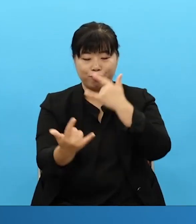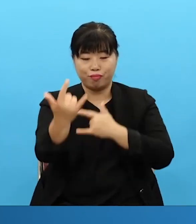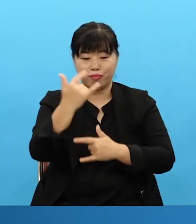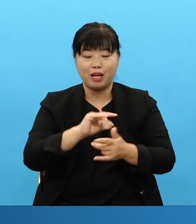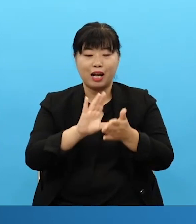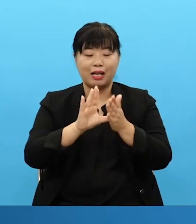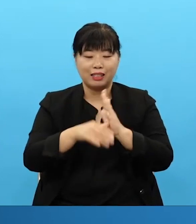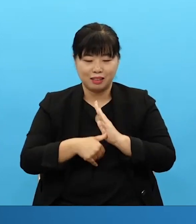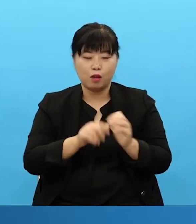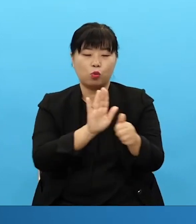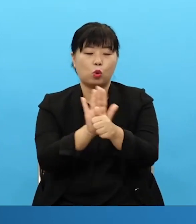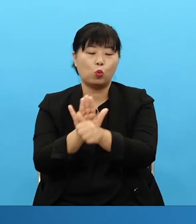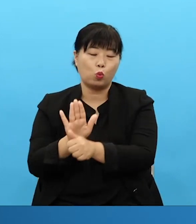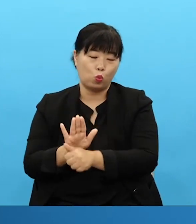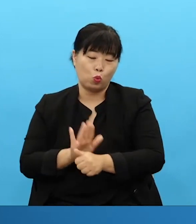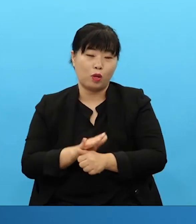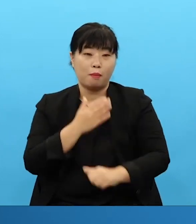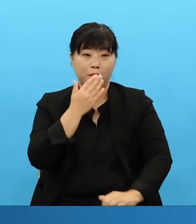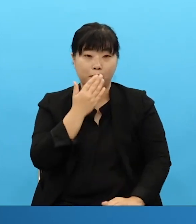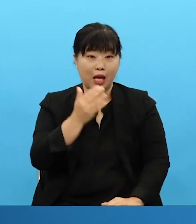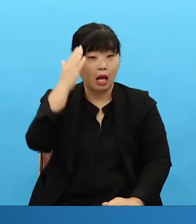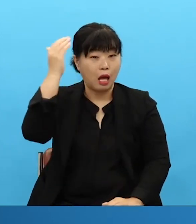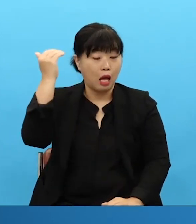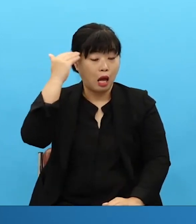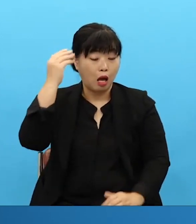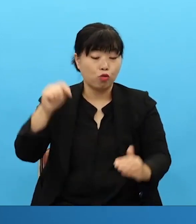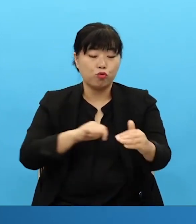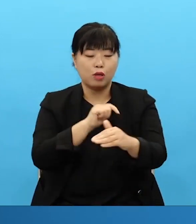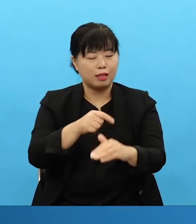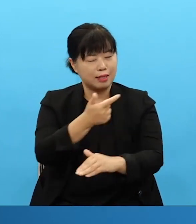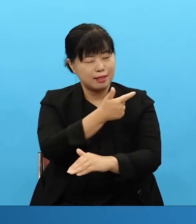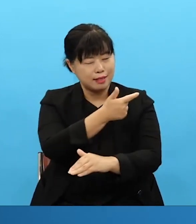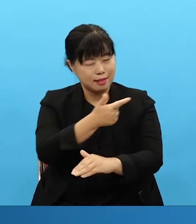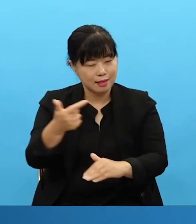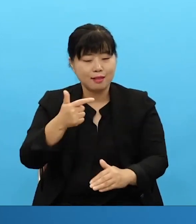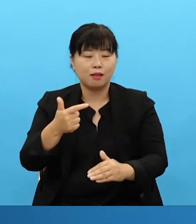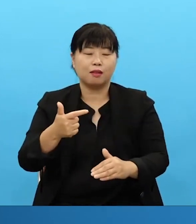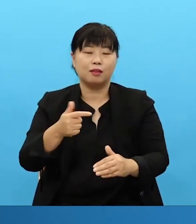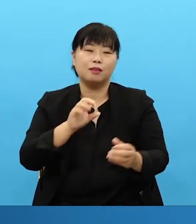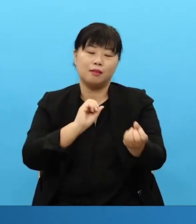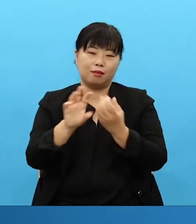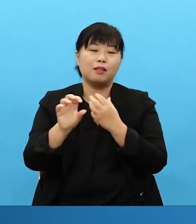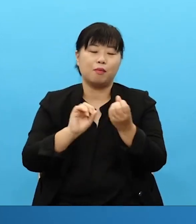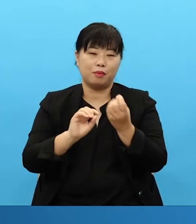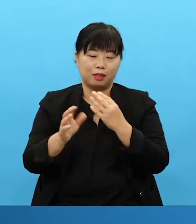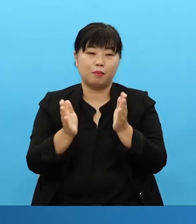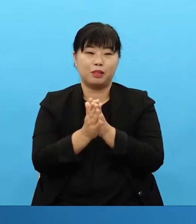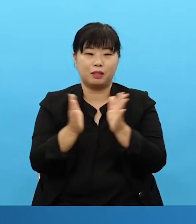많이 열릴 겁니다. 눈치를 빨리 쳐야 돼요.